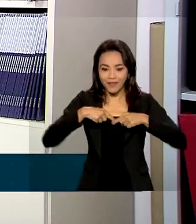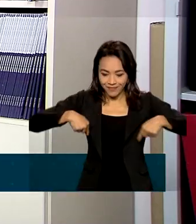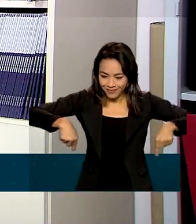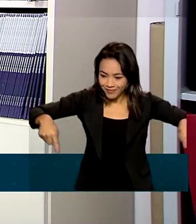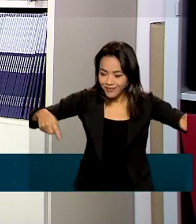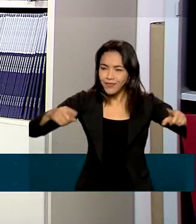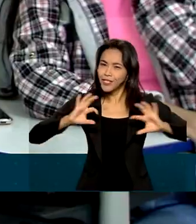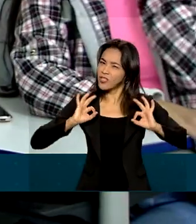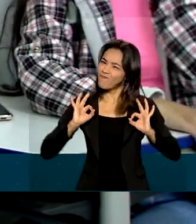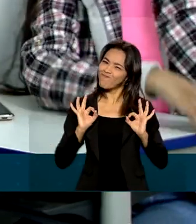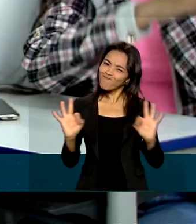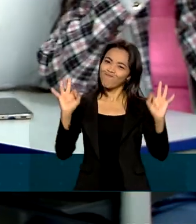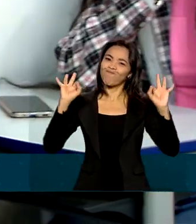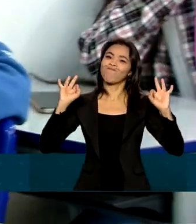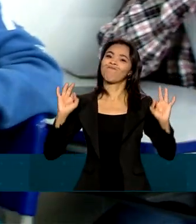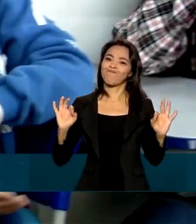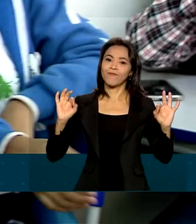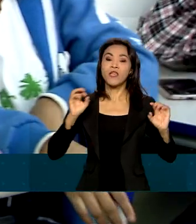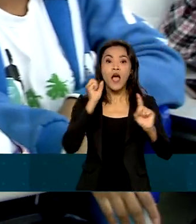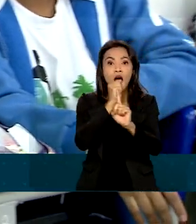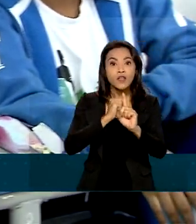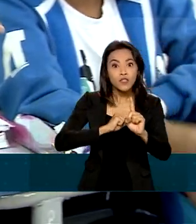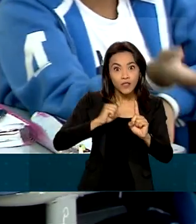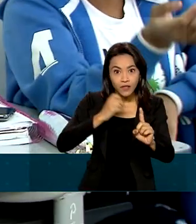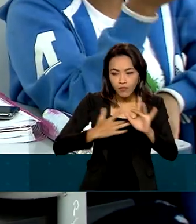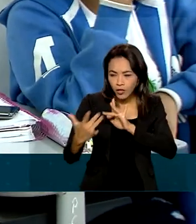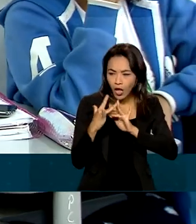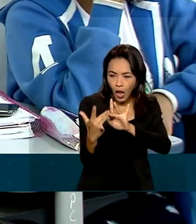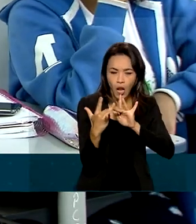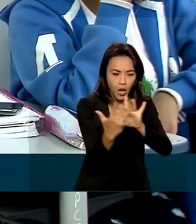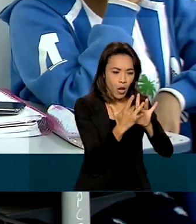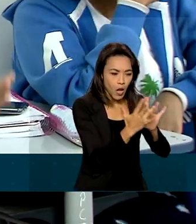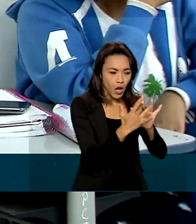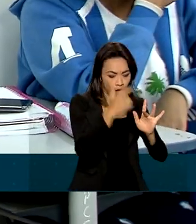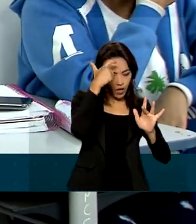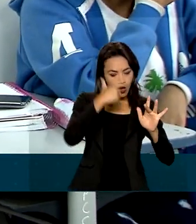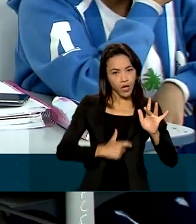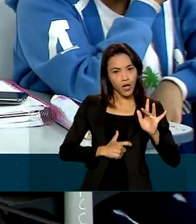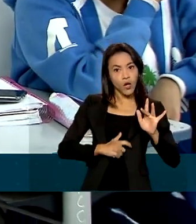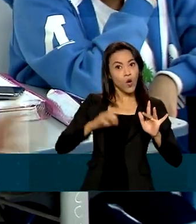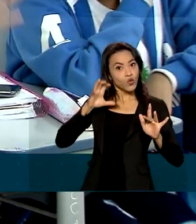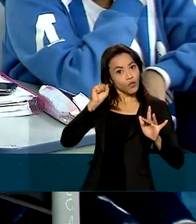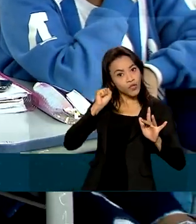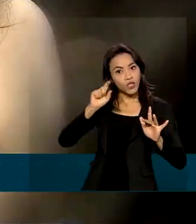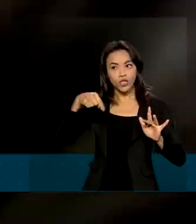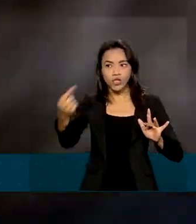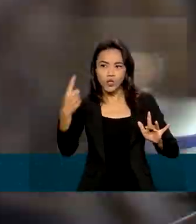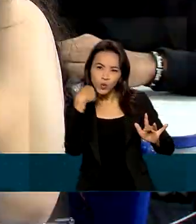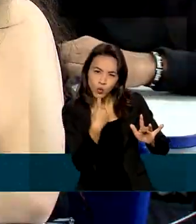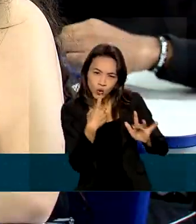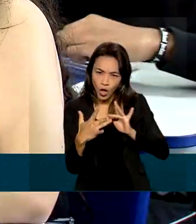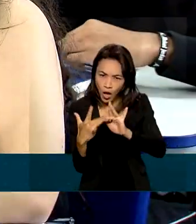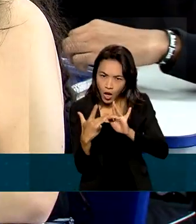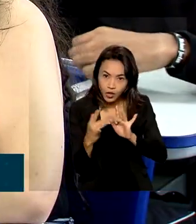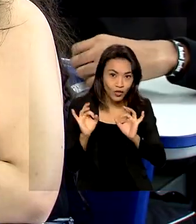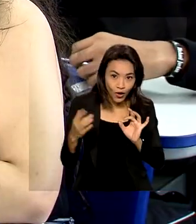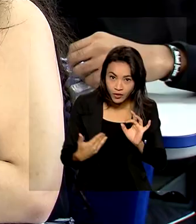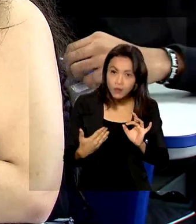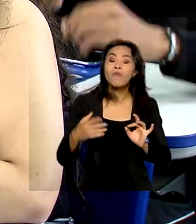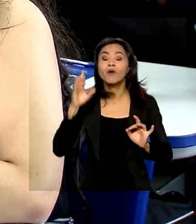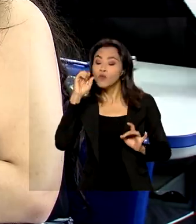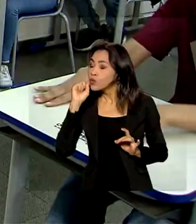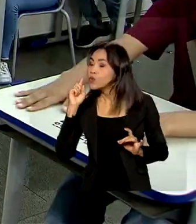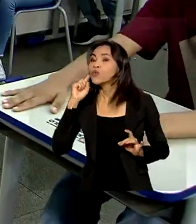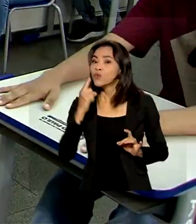completa. E a socialização não apenas do aluno surdo para com os outros alunos, mas dos alunos que não são